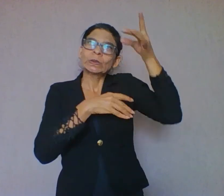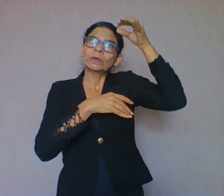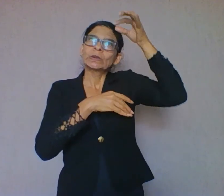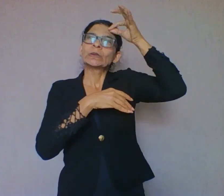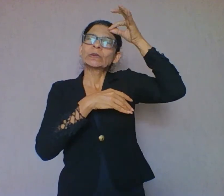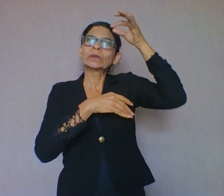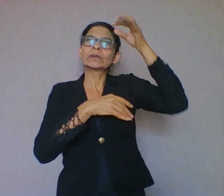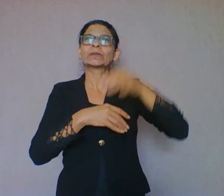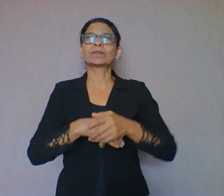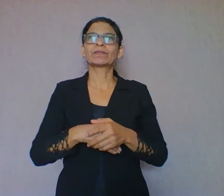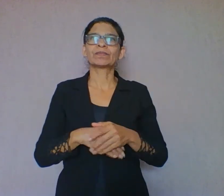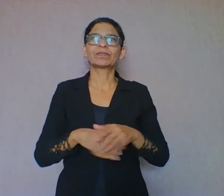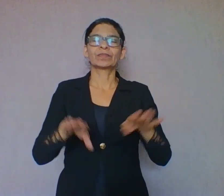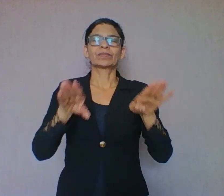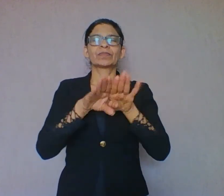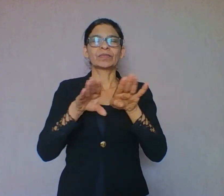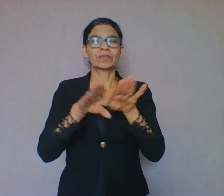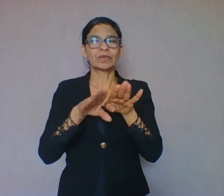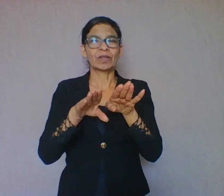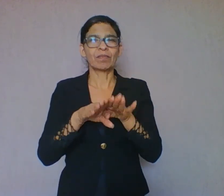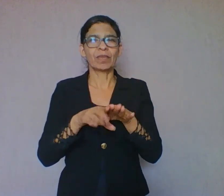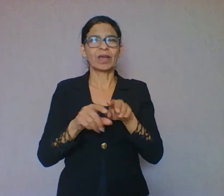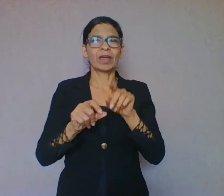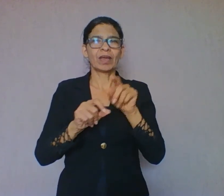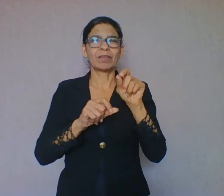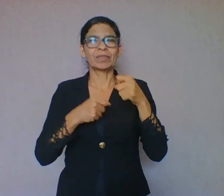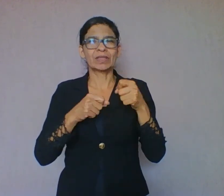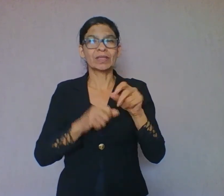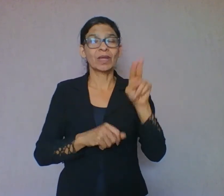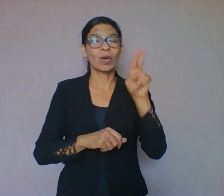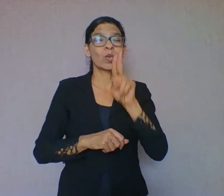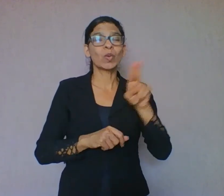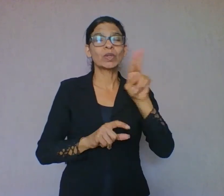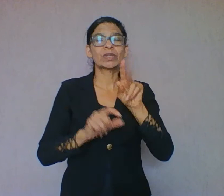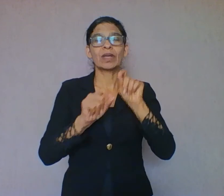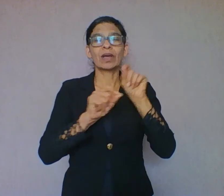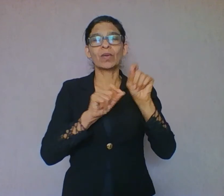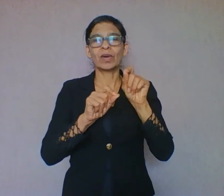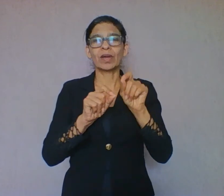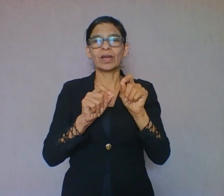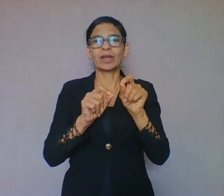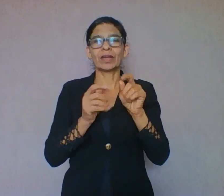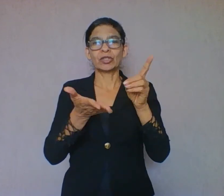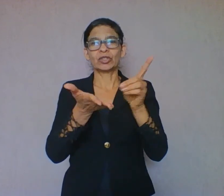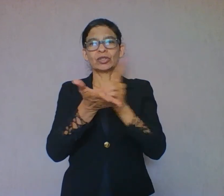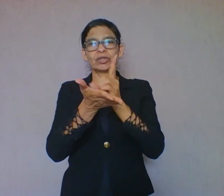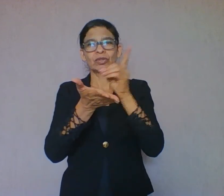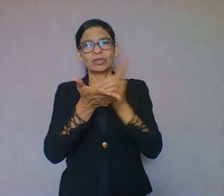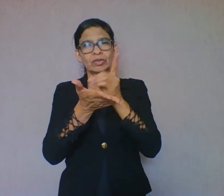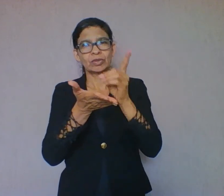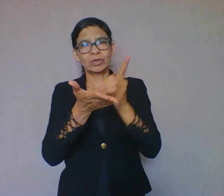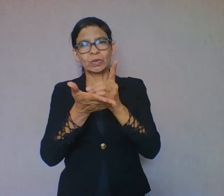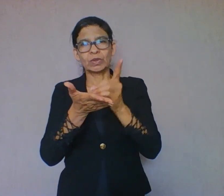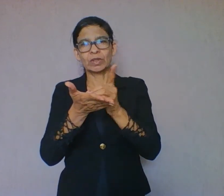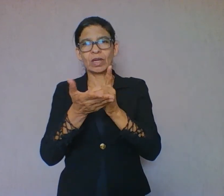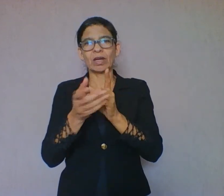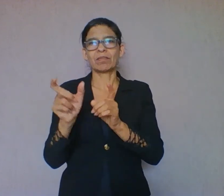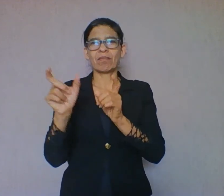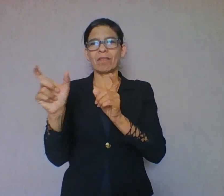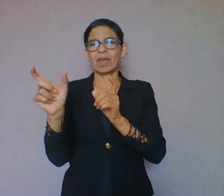dessas, eu acrescentaria o uso do dicionário para procurar palavras que o leitor não saiba o significado. Solé